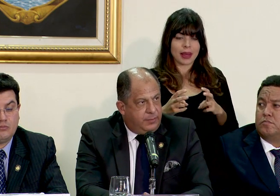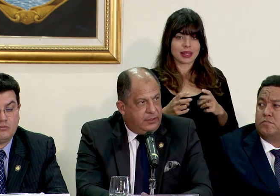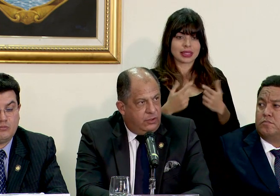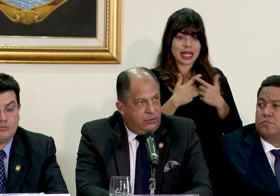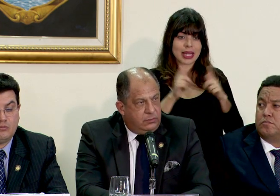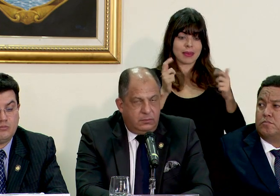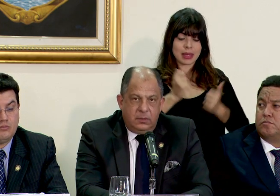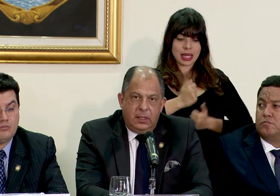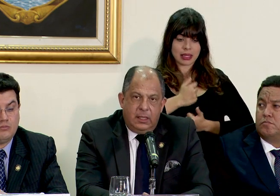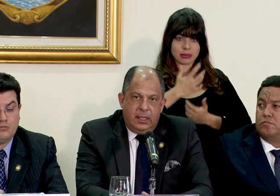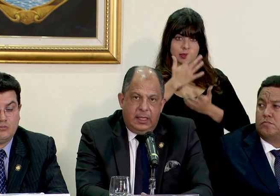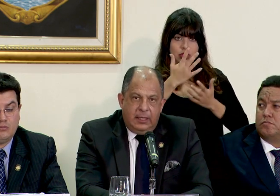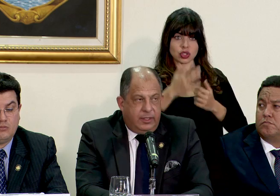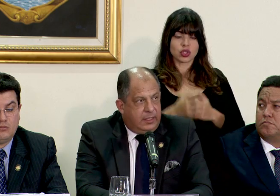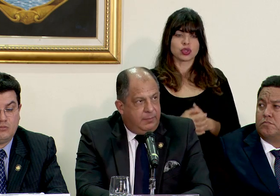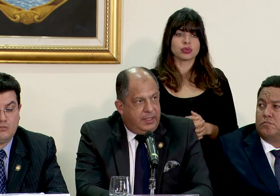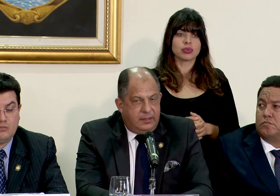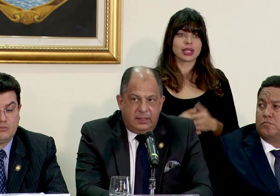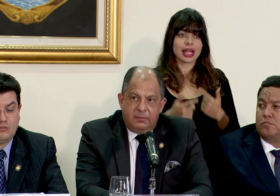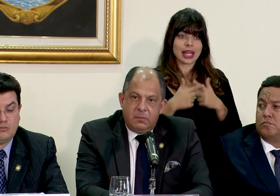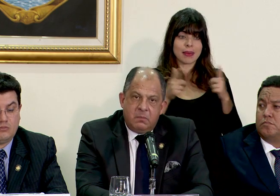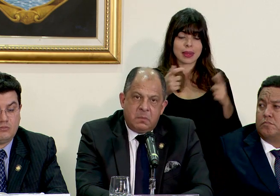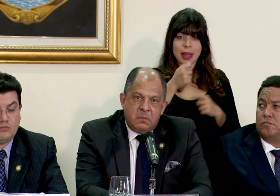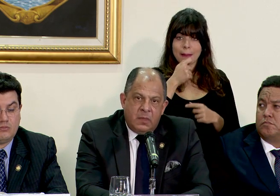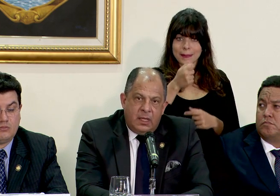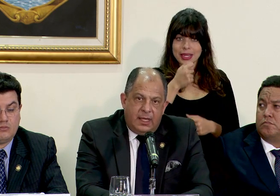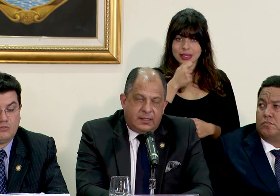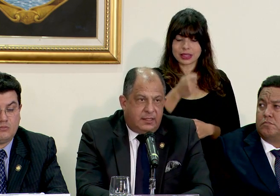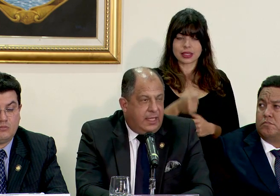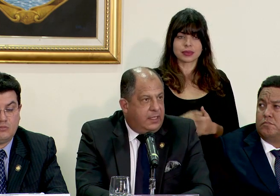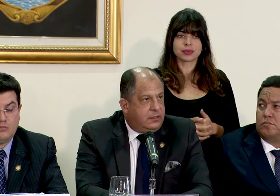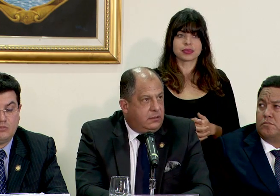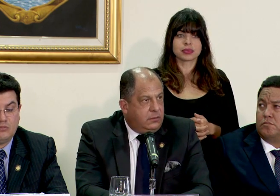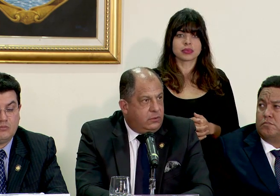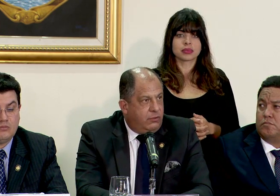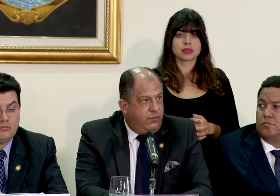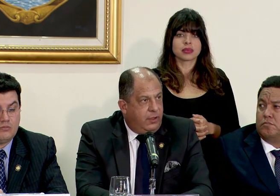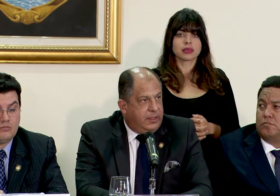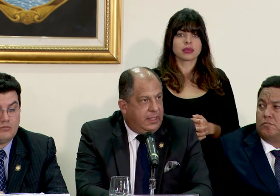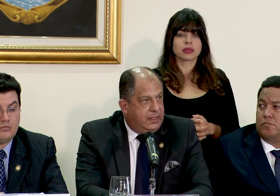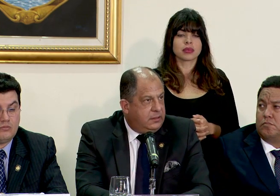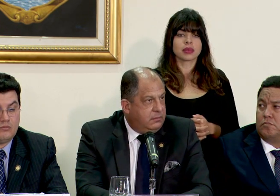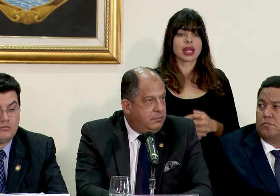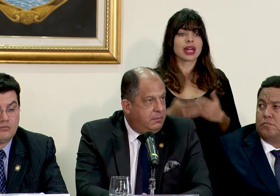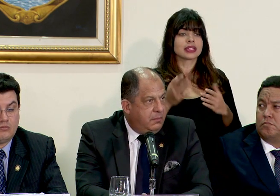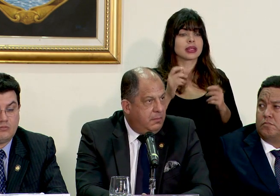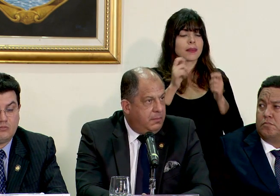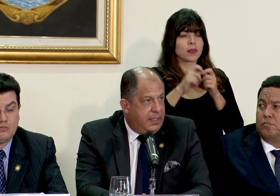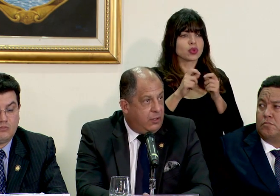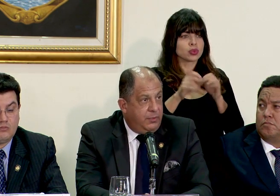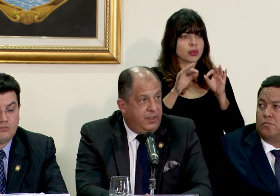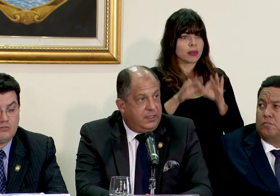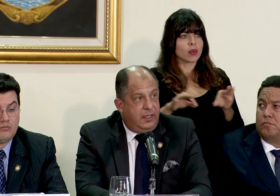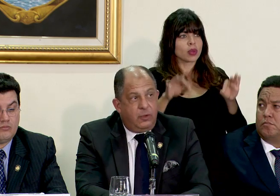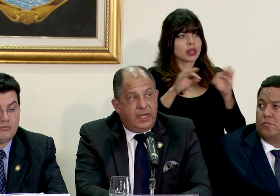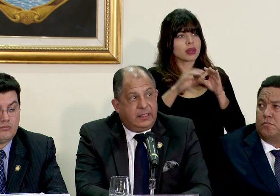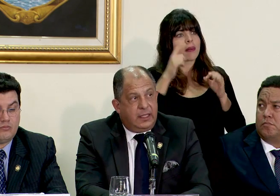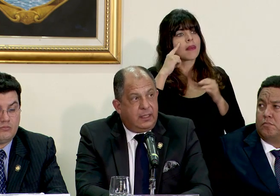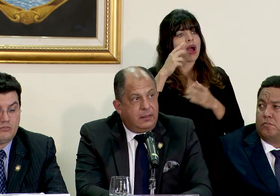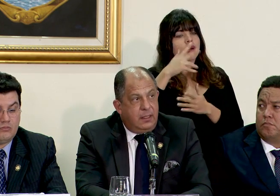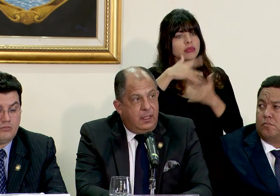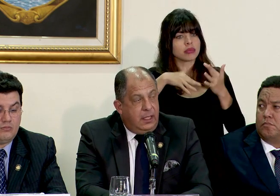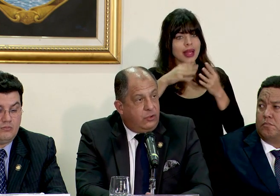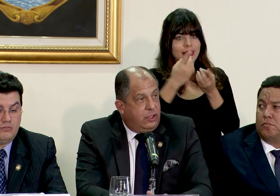libertad de expresión y libertad de prensa es que tales son fundamentales para la convivencia